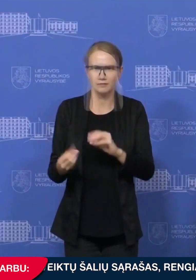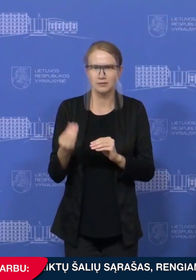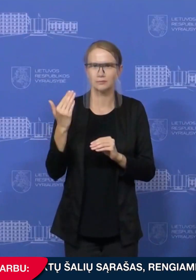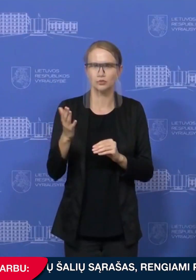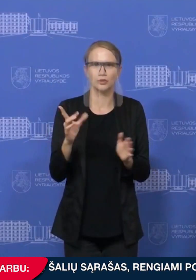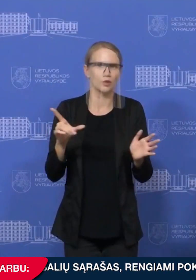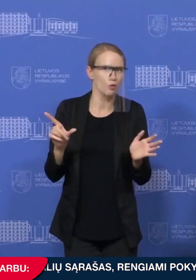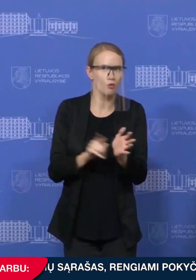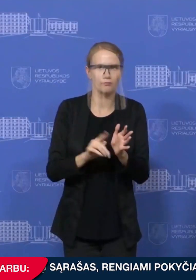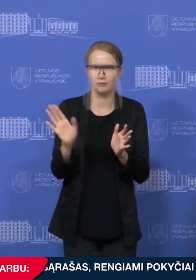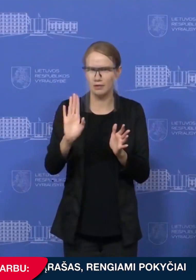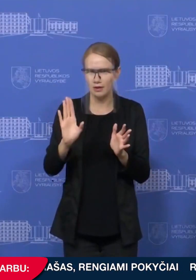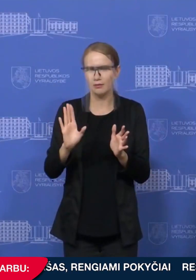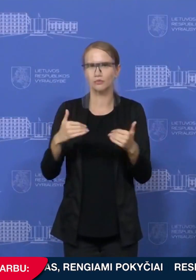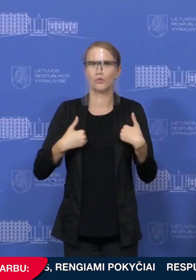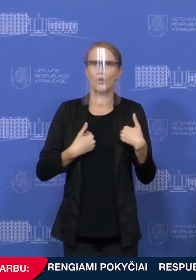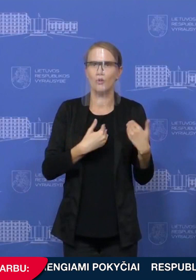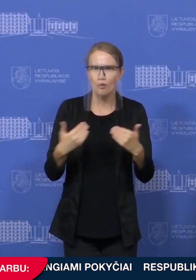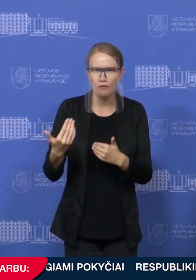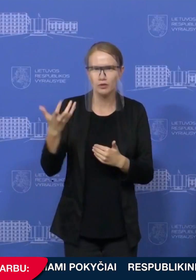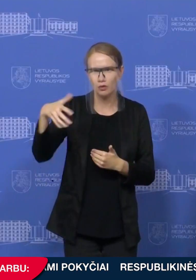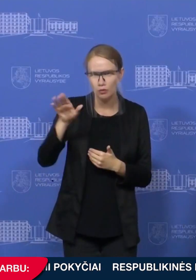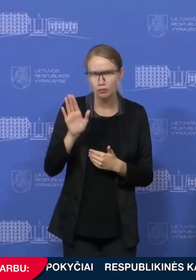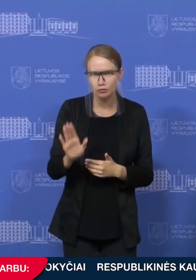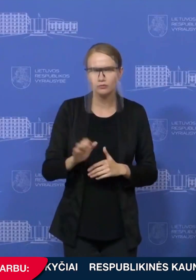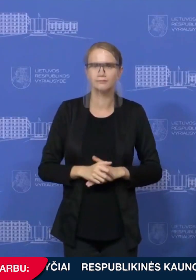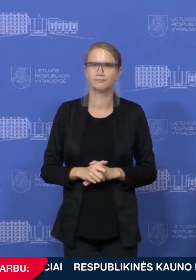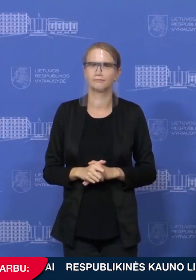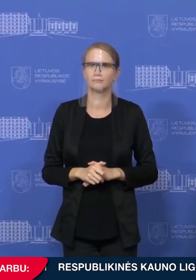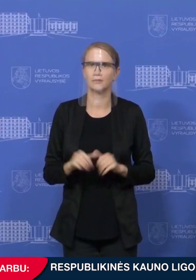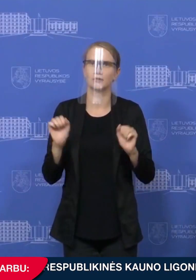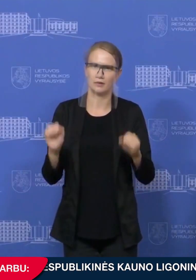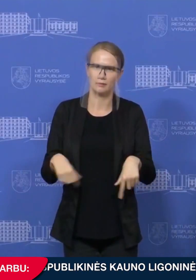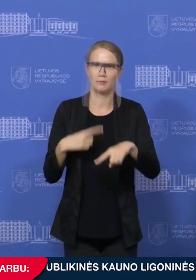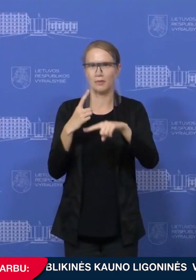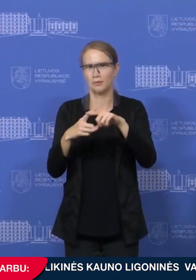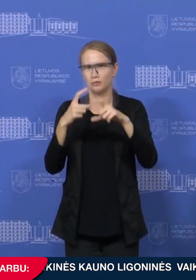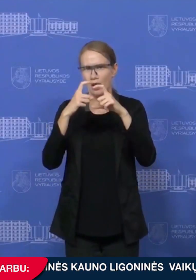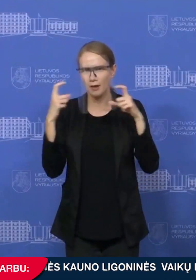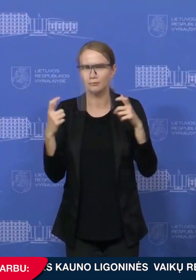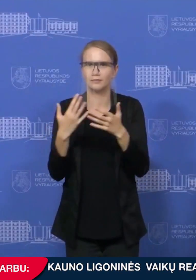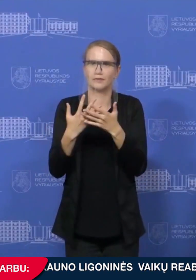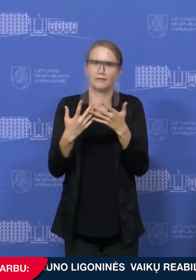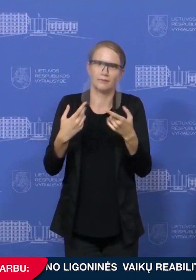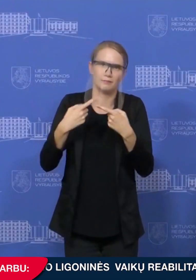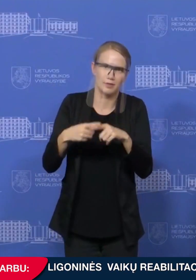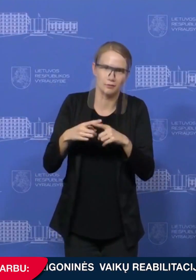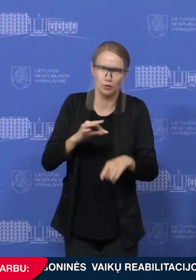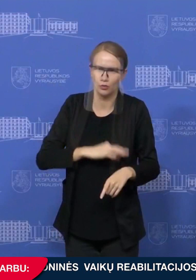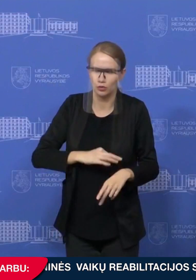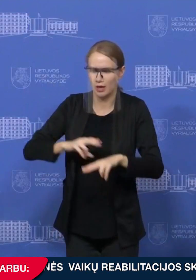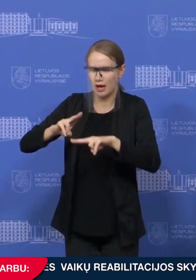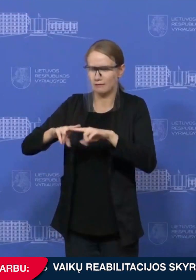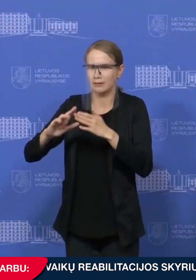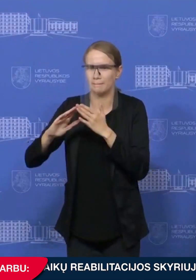kaip ir signalas, kad reikia ir galima imtis papildomų ribojimų saugos priemonių, lokalinio karantino galbūt,